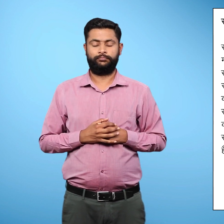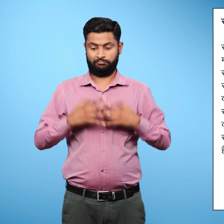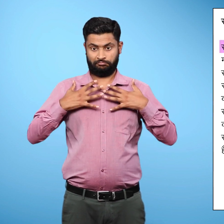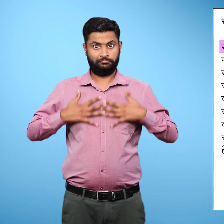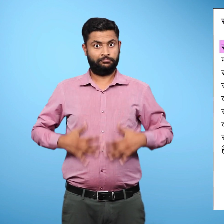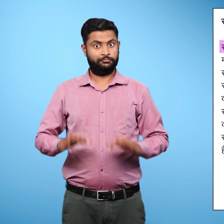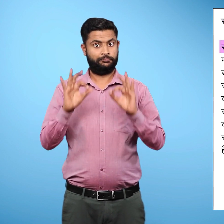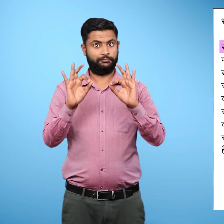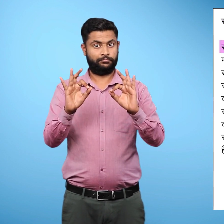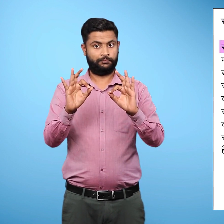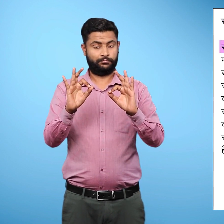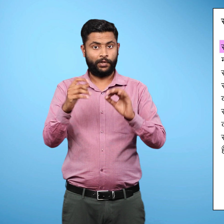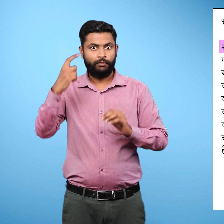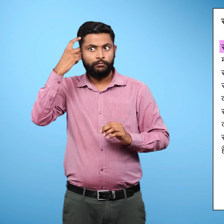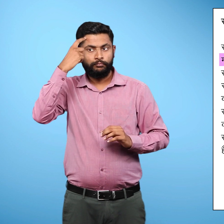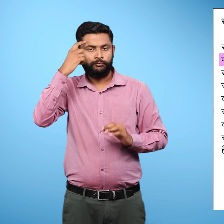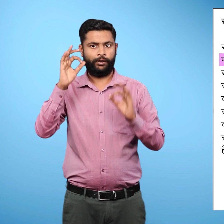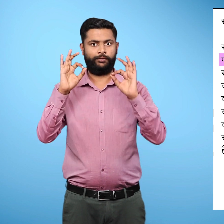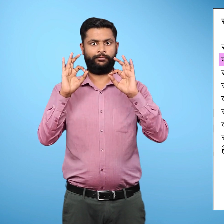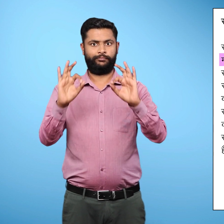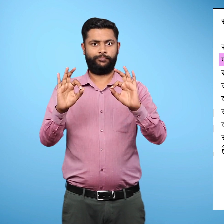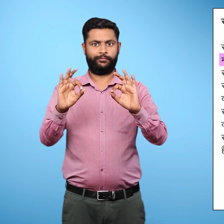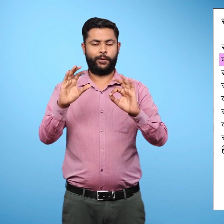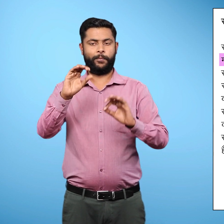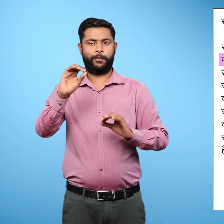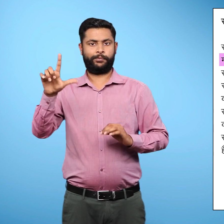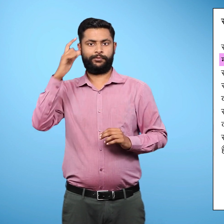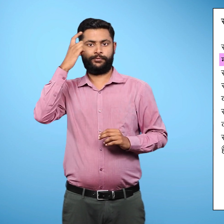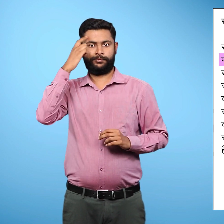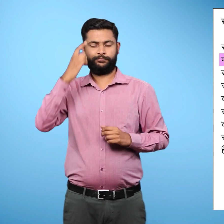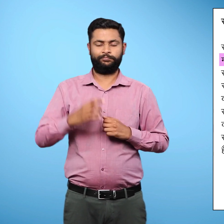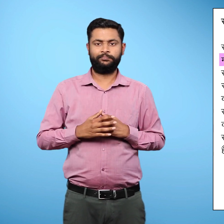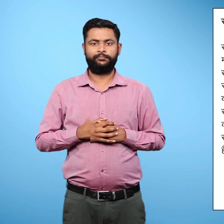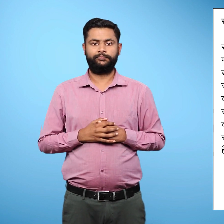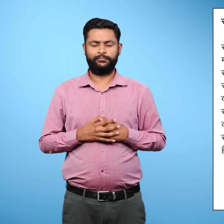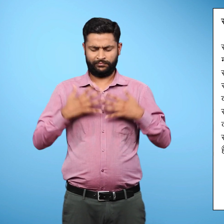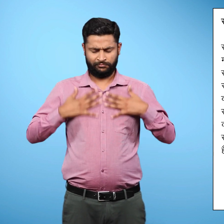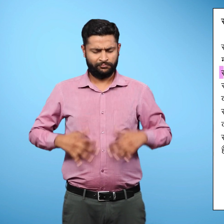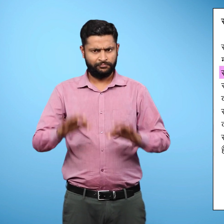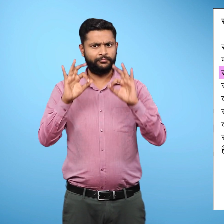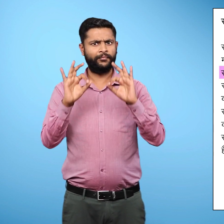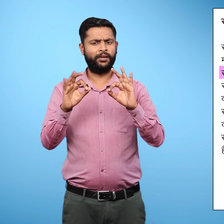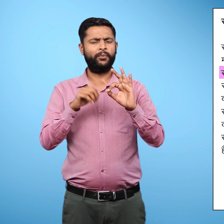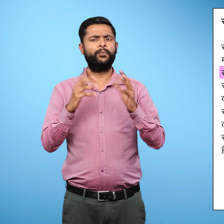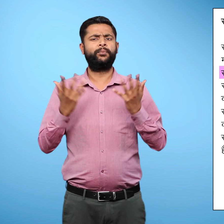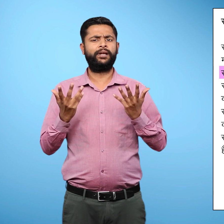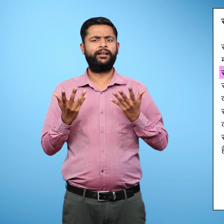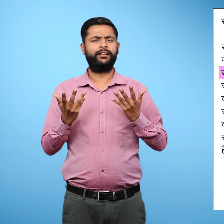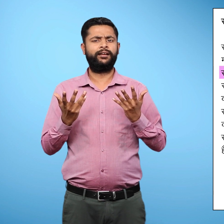स्वस्थ शरीर में स्वस्थ मस्तेश कर निवास करता है, और स्वस्थ शरीर के लिए स्वच्छ